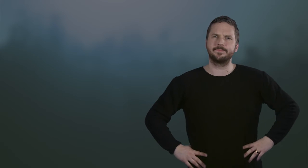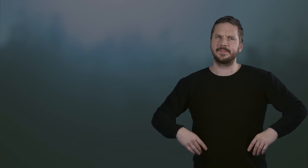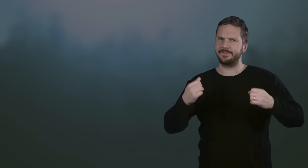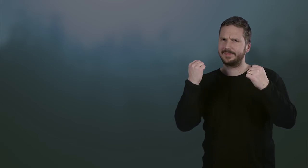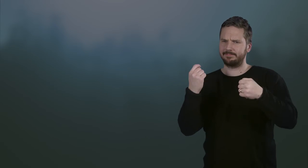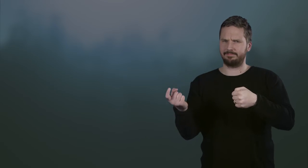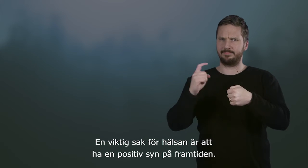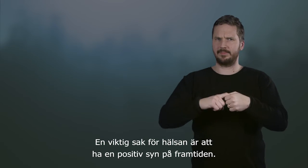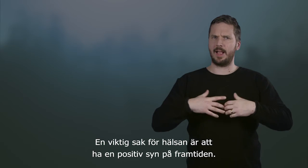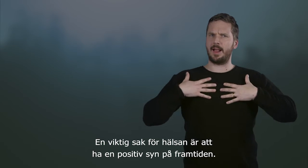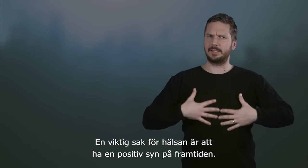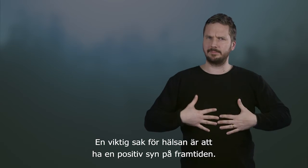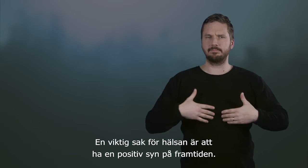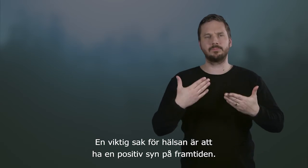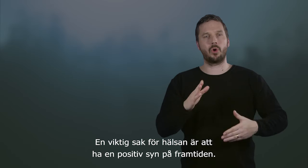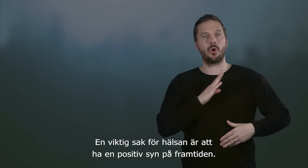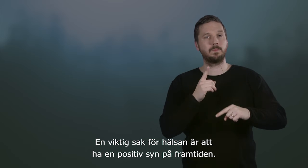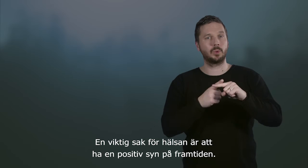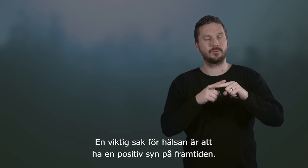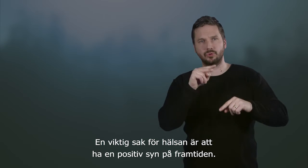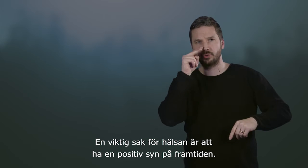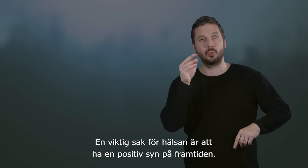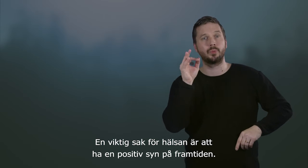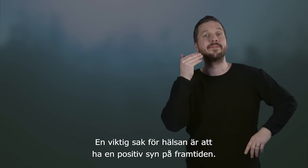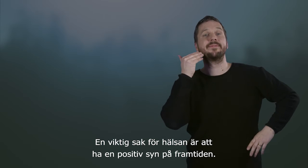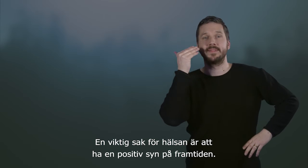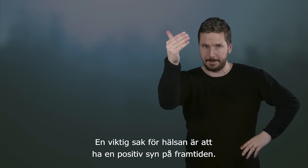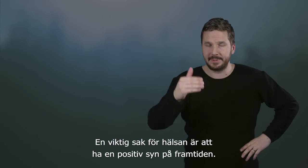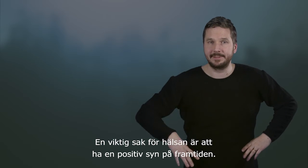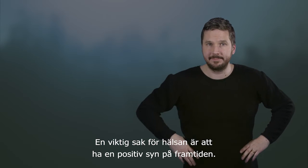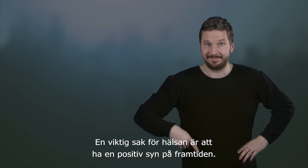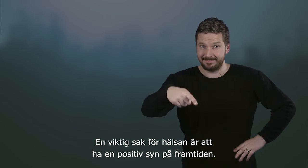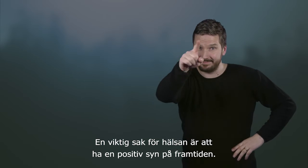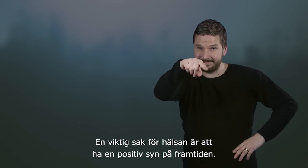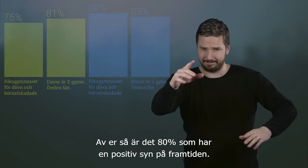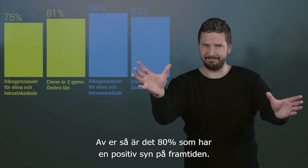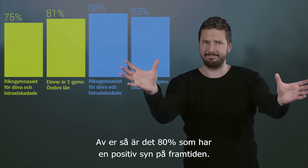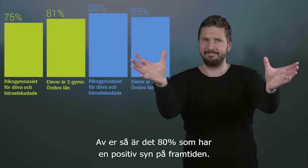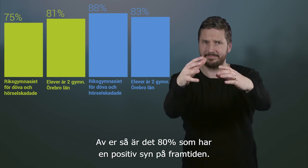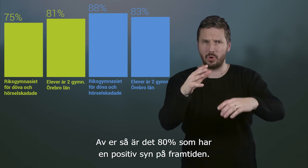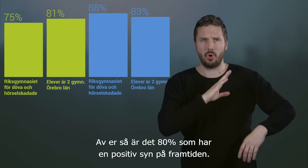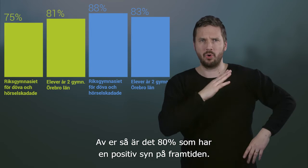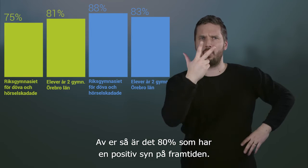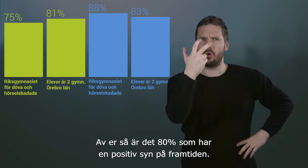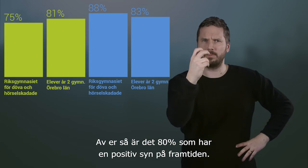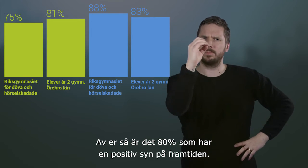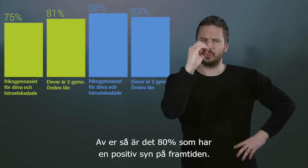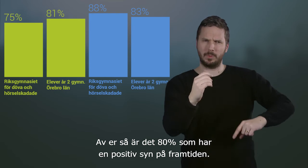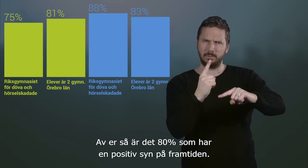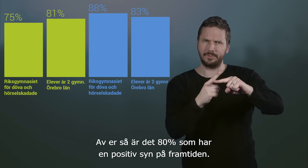En viktig sak för hälsan är att ha en positiv syn på framtiden. Av er så är det 80 procent som har en positiv